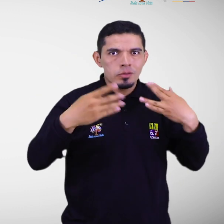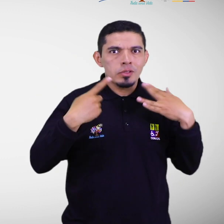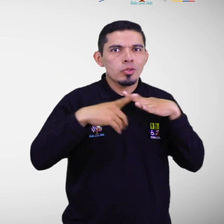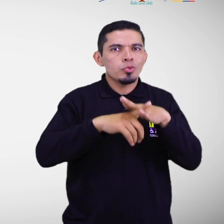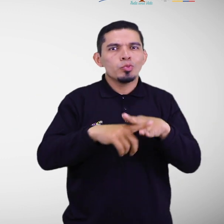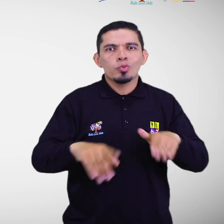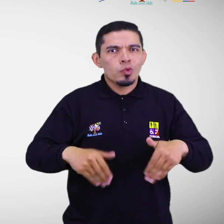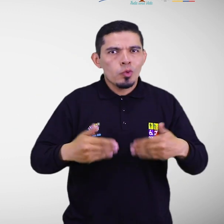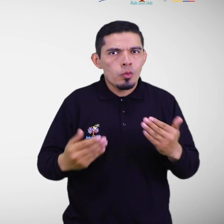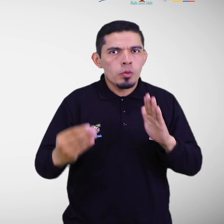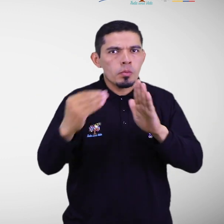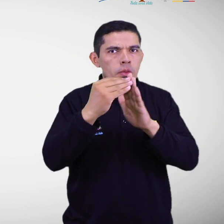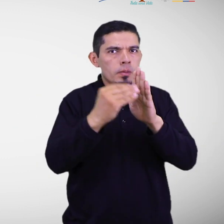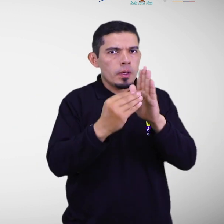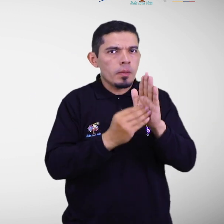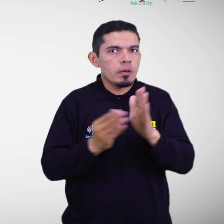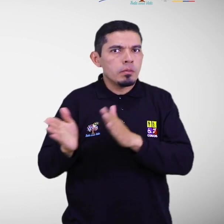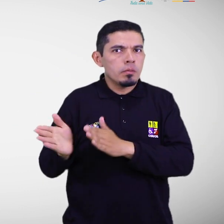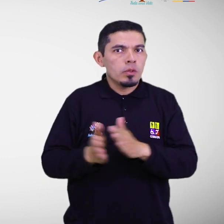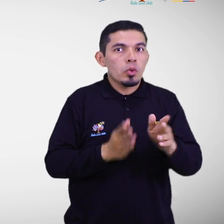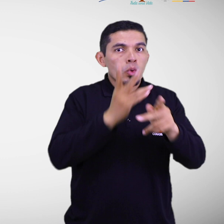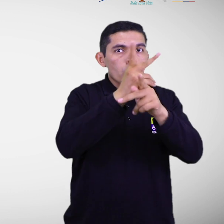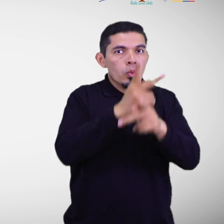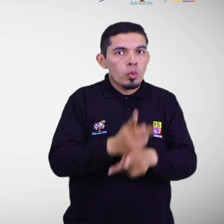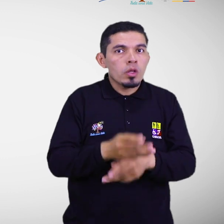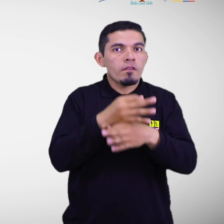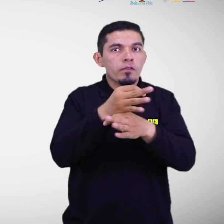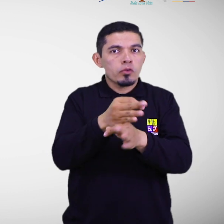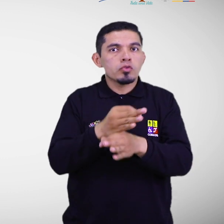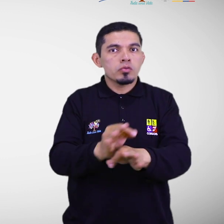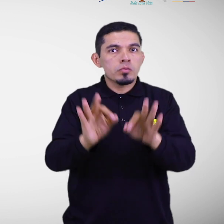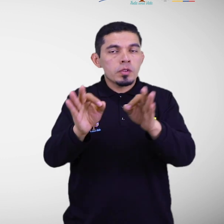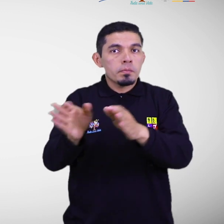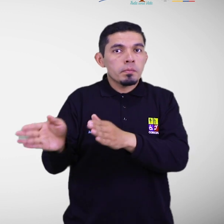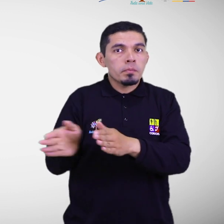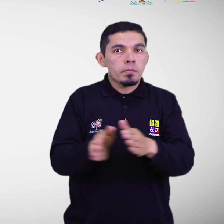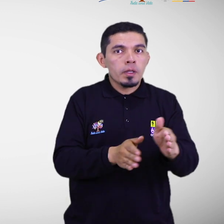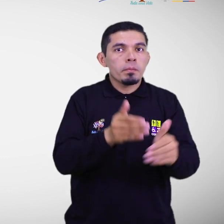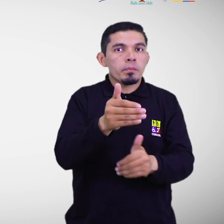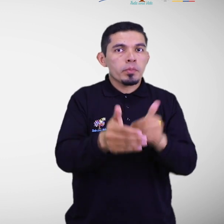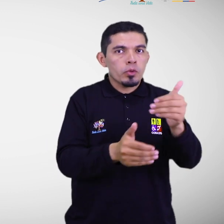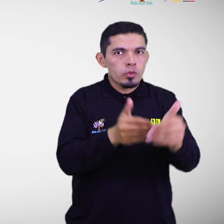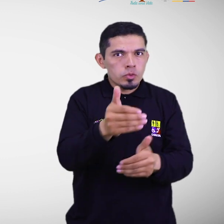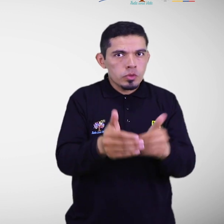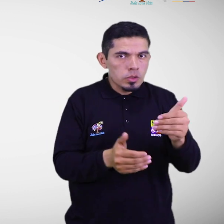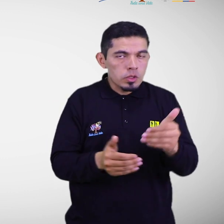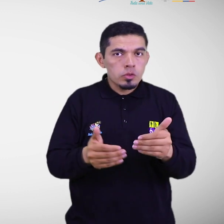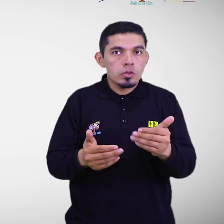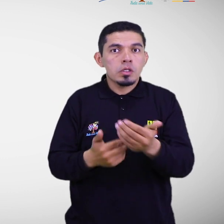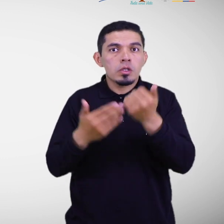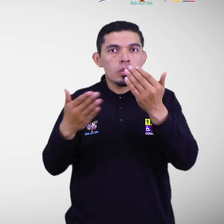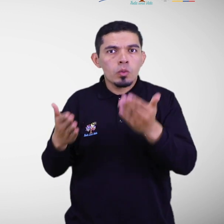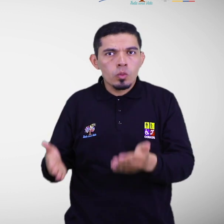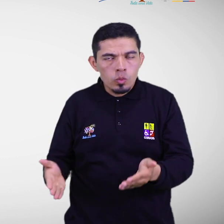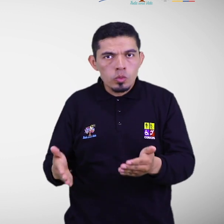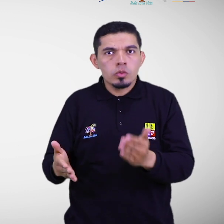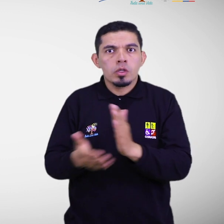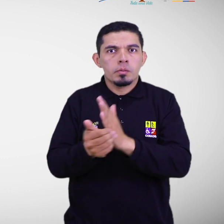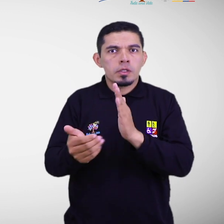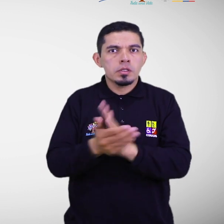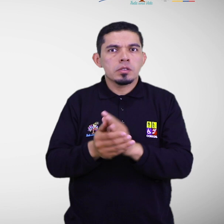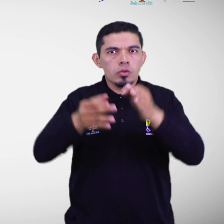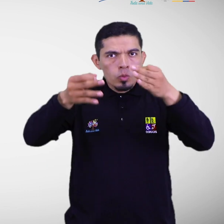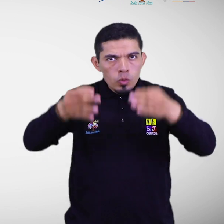mecanismos que garanticen el funcionamiento de los planes, procedimientos, recursos y capacidades en el momento oportuno.